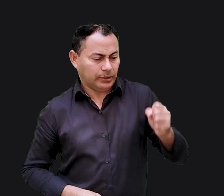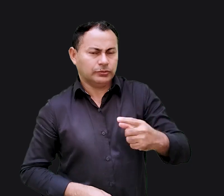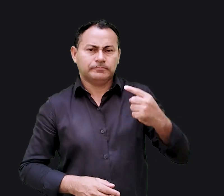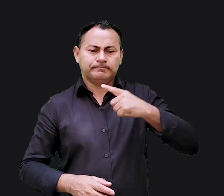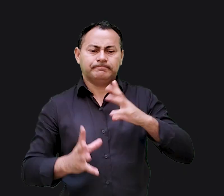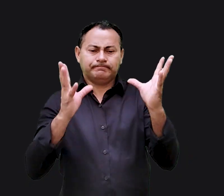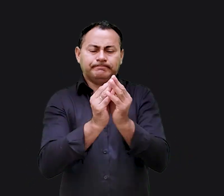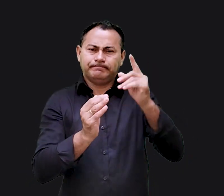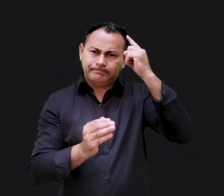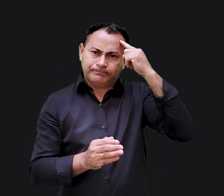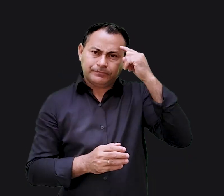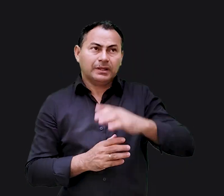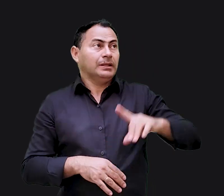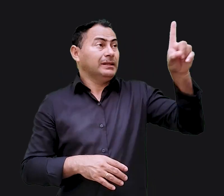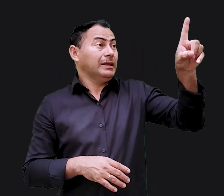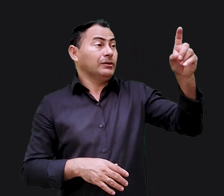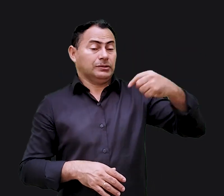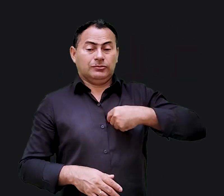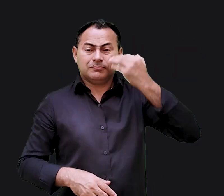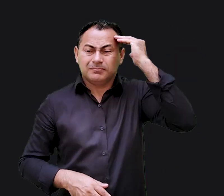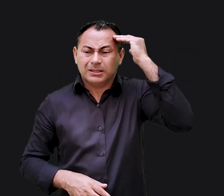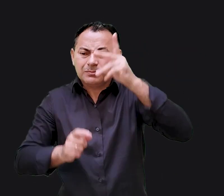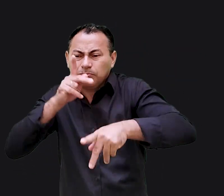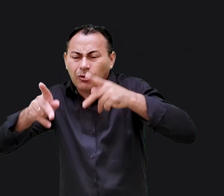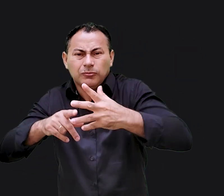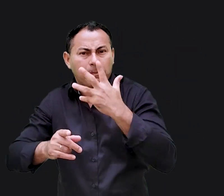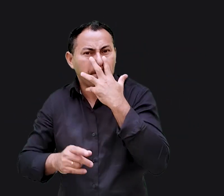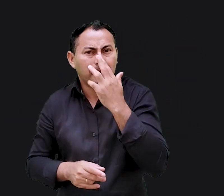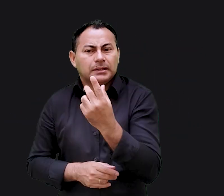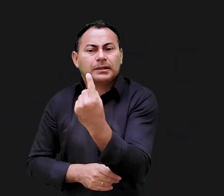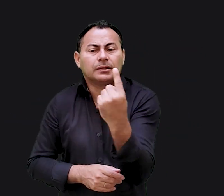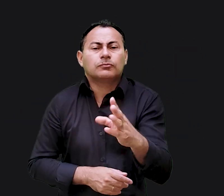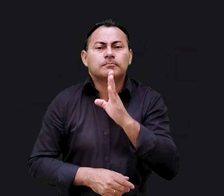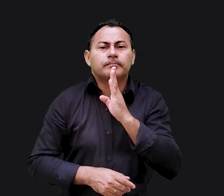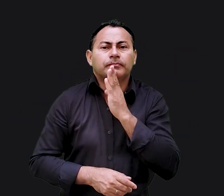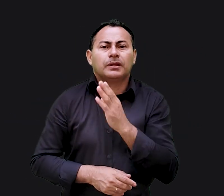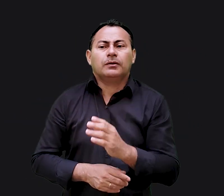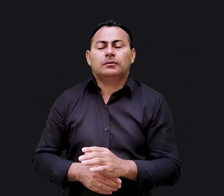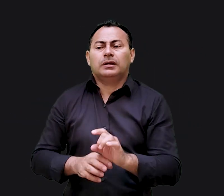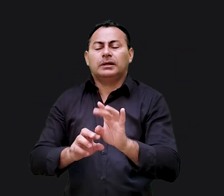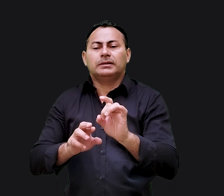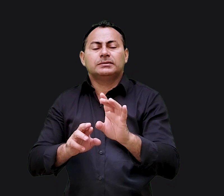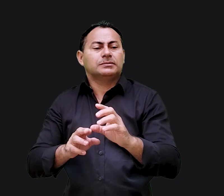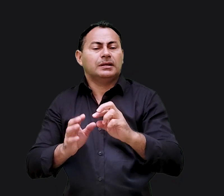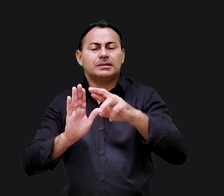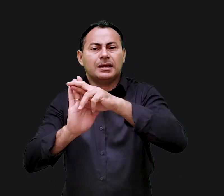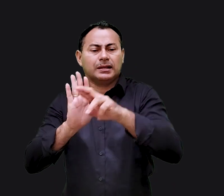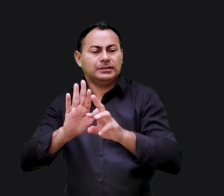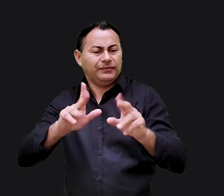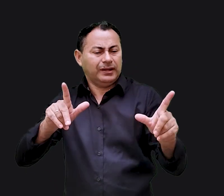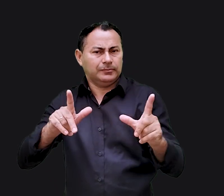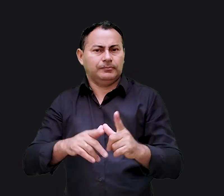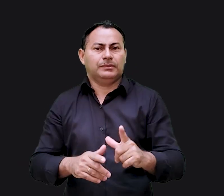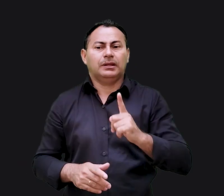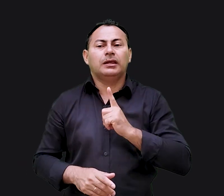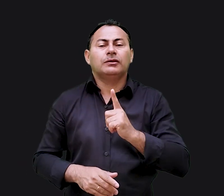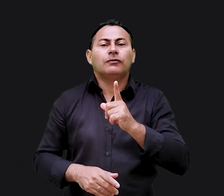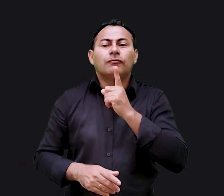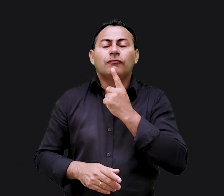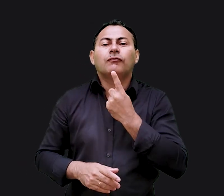cheguei a seguinte conclusão Deus eu não entendo essa gente parece que cada um que conheço é uma exceção às regras tenho vontade